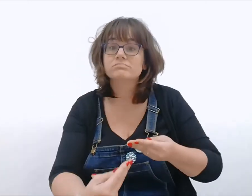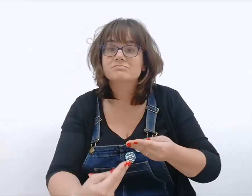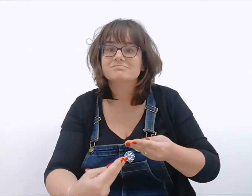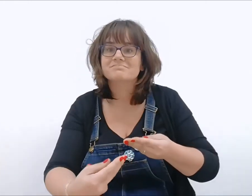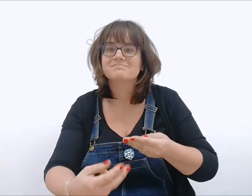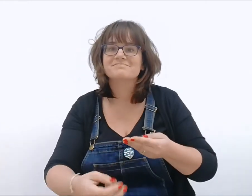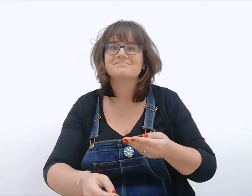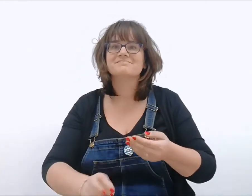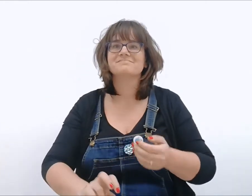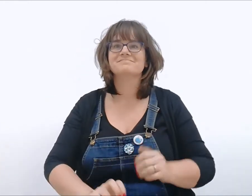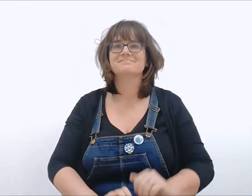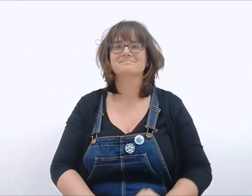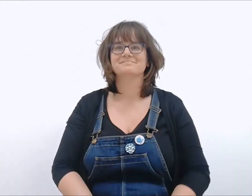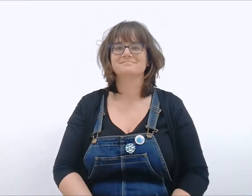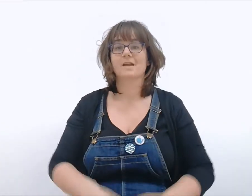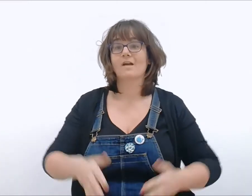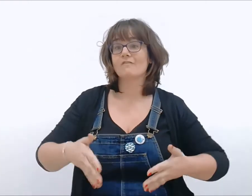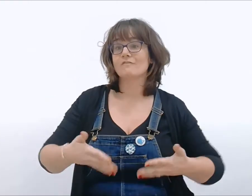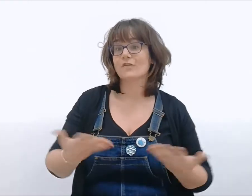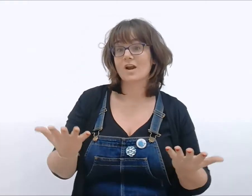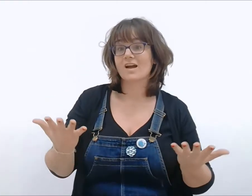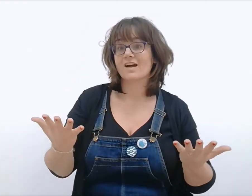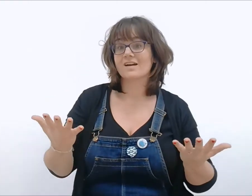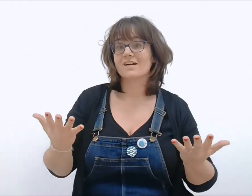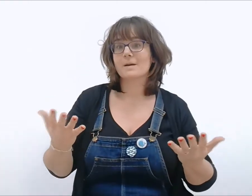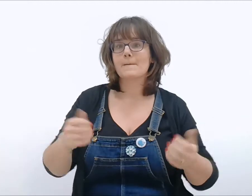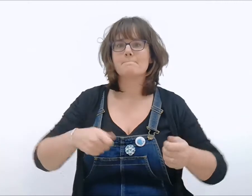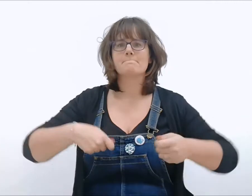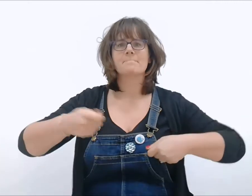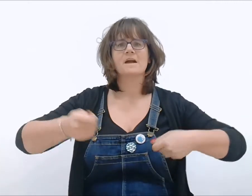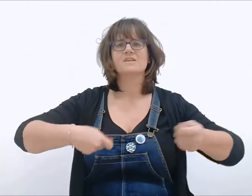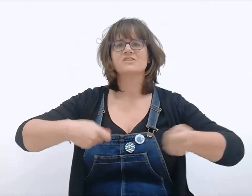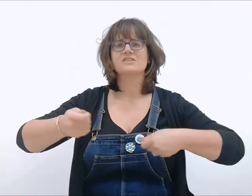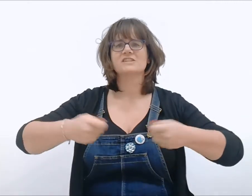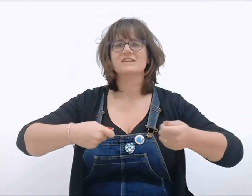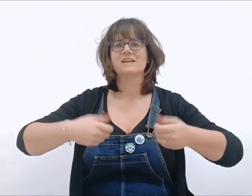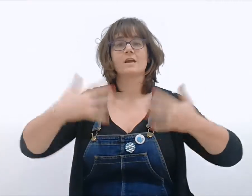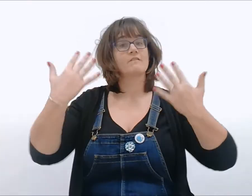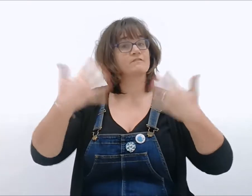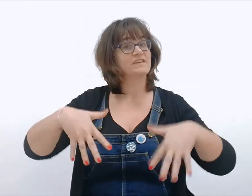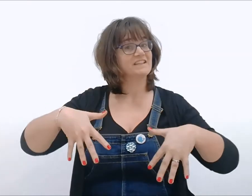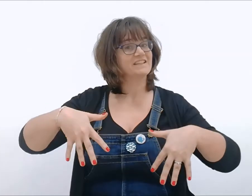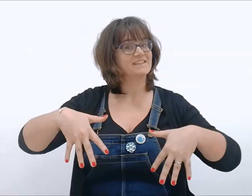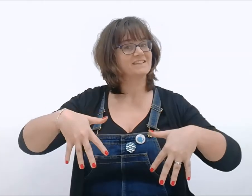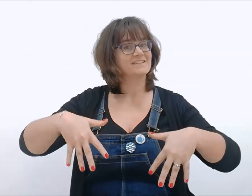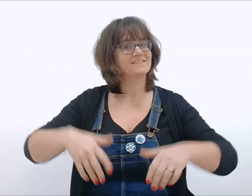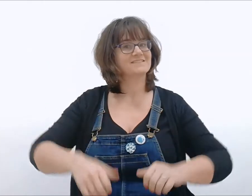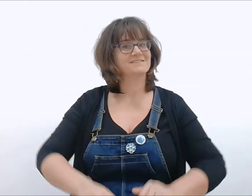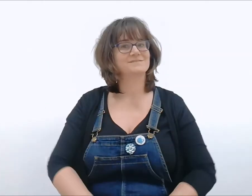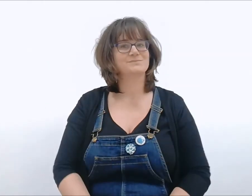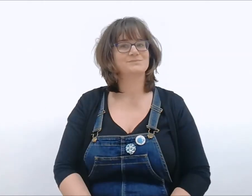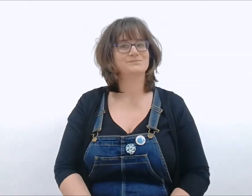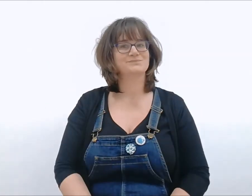petite pièce de monnaie. Et voilà ! Mon marché est terminé ! Comment est-ce laissé C